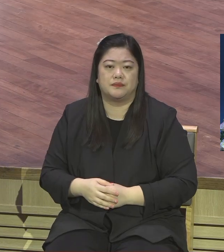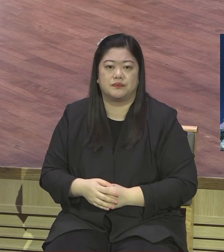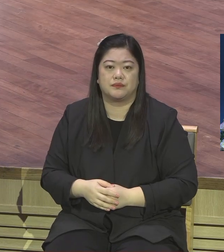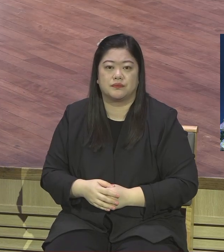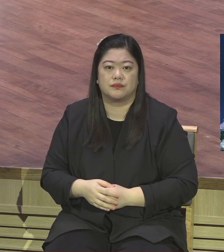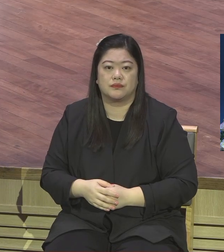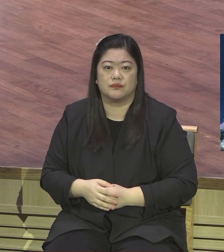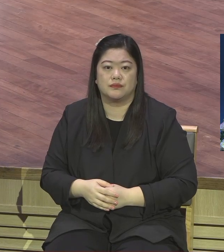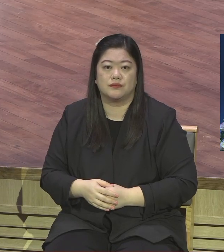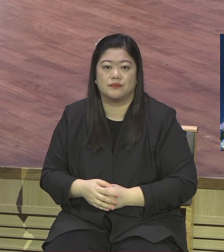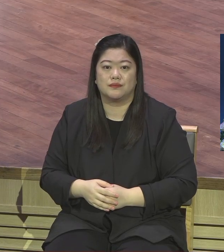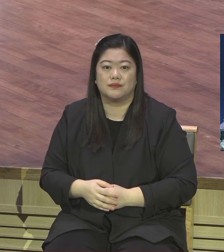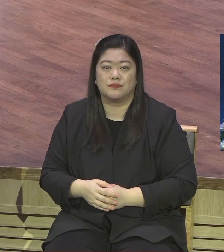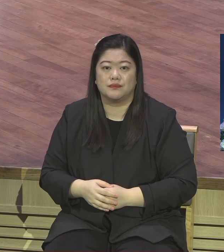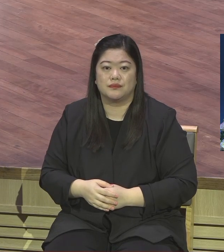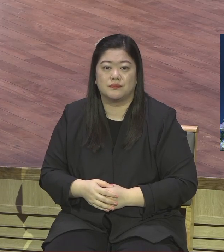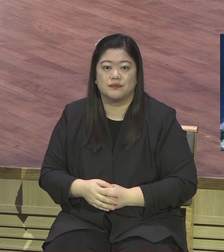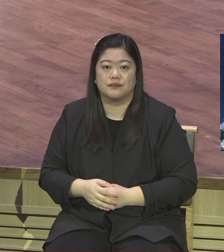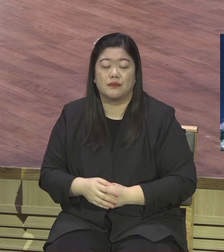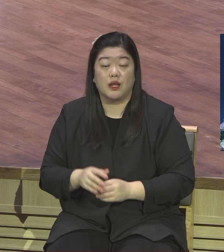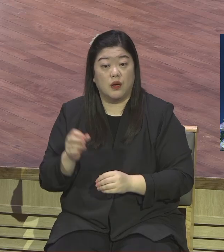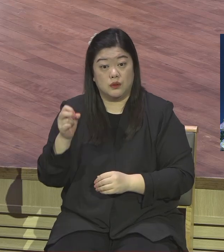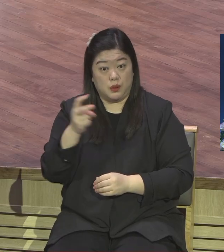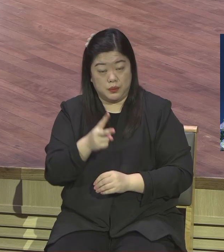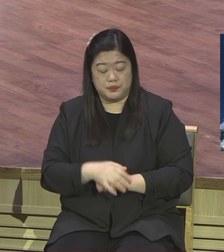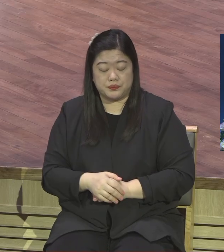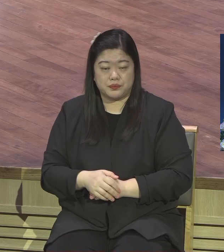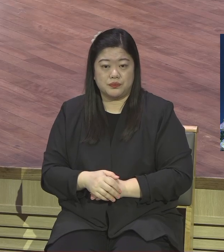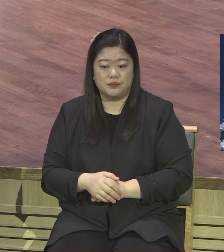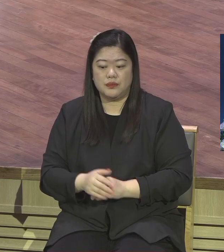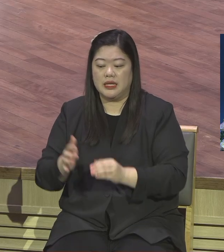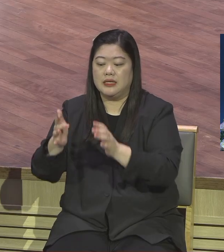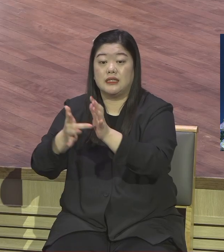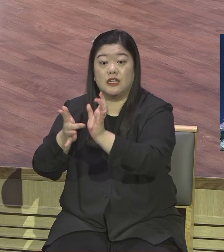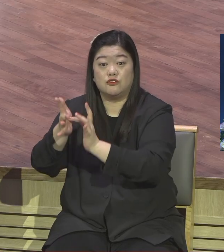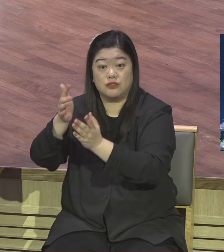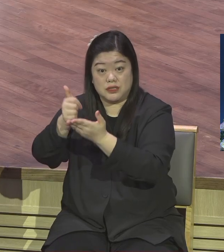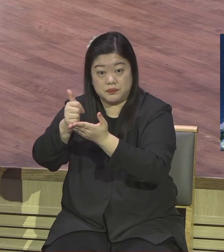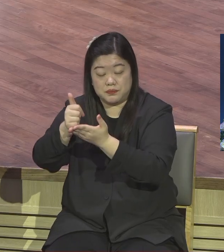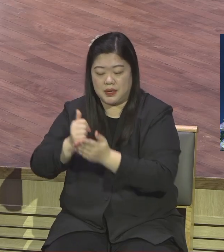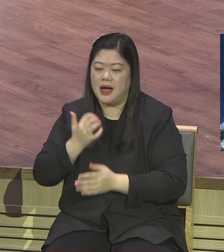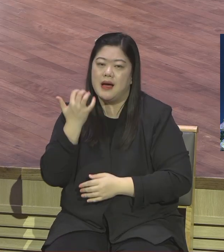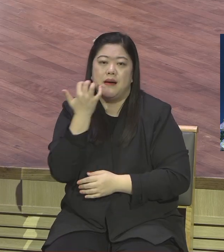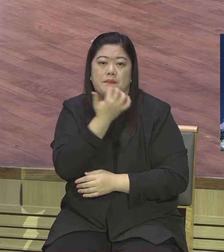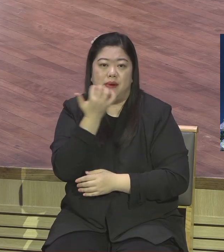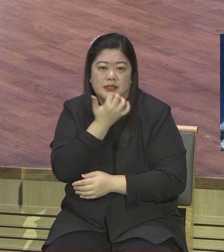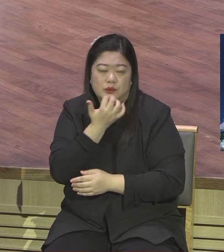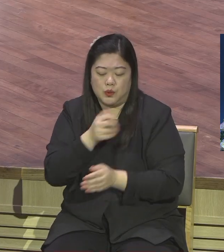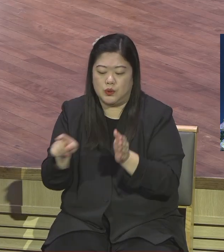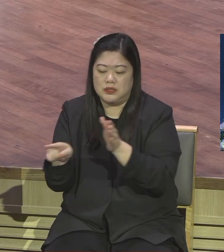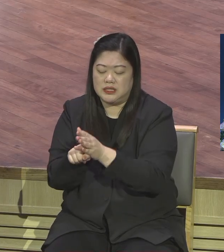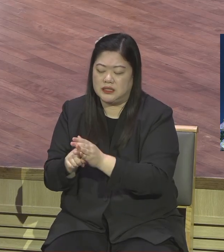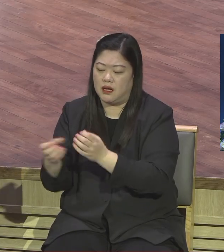없어요 더 놀라운 건 예수님께서 베드로의 신앙 고백에 의해 내 교회를 세우겠다